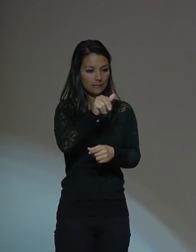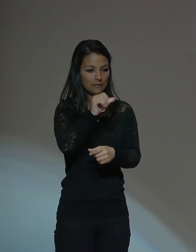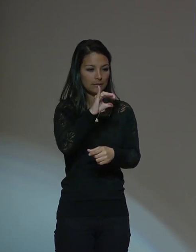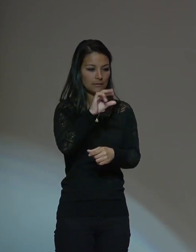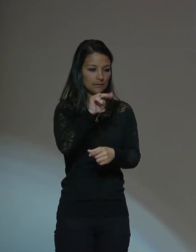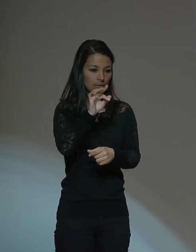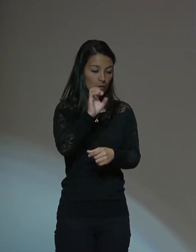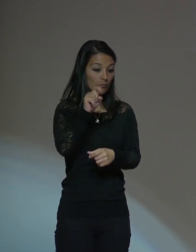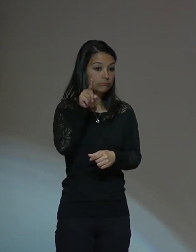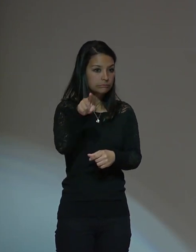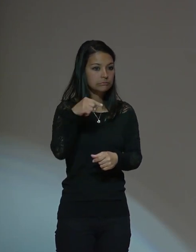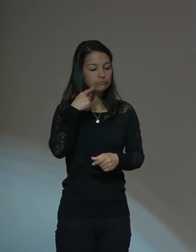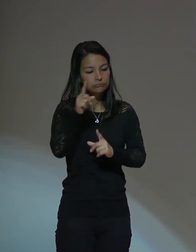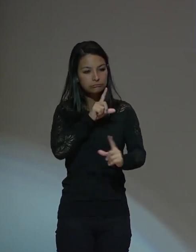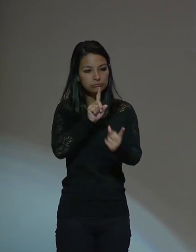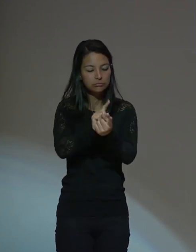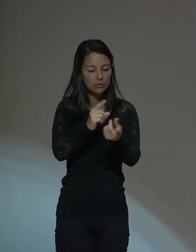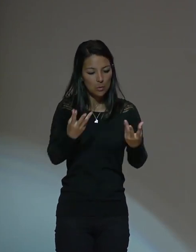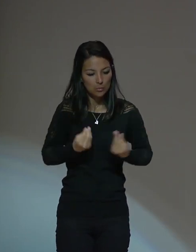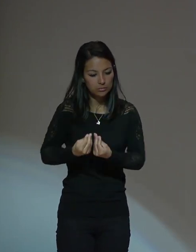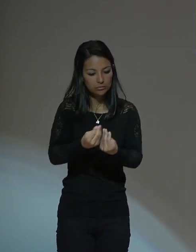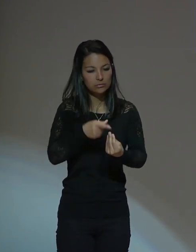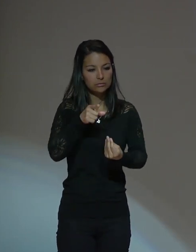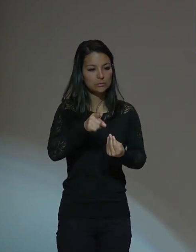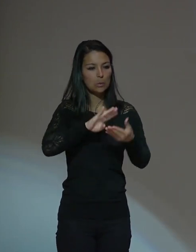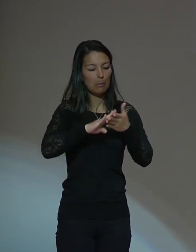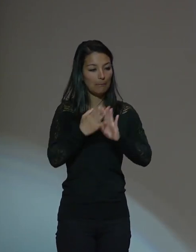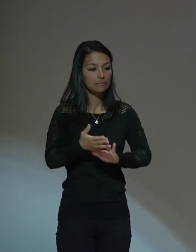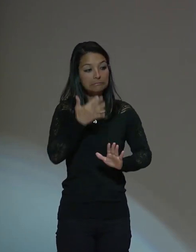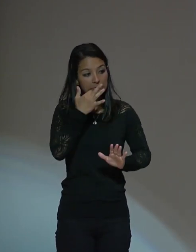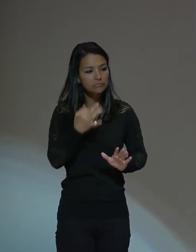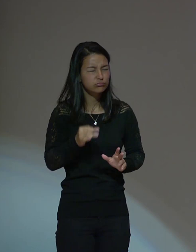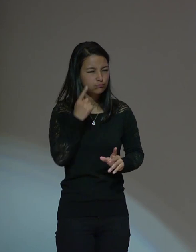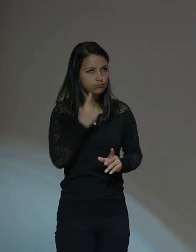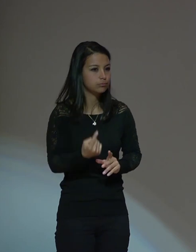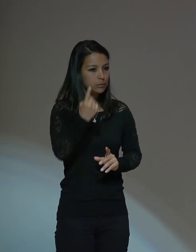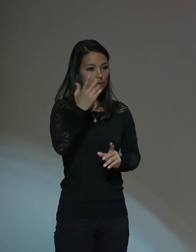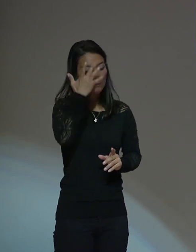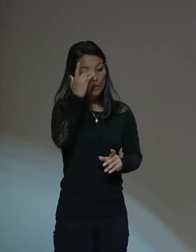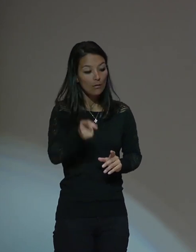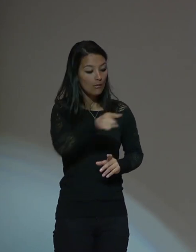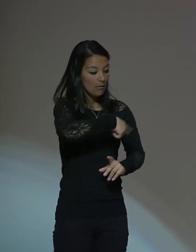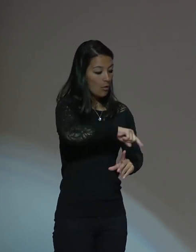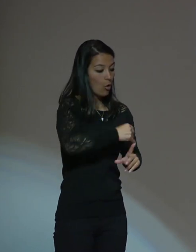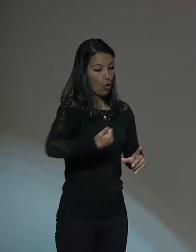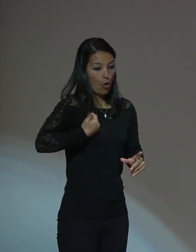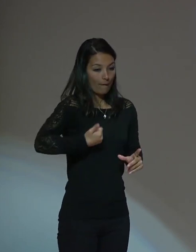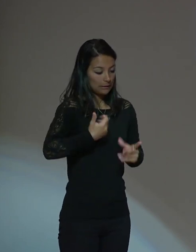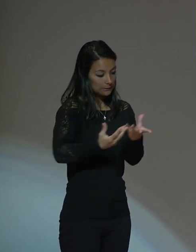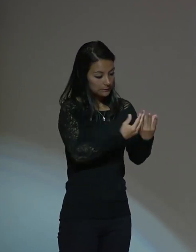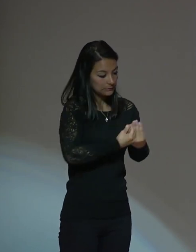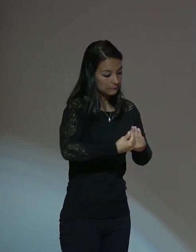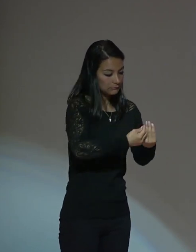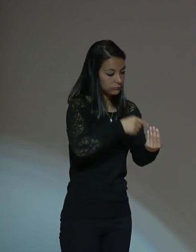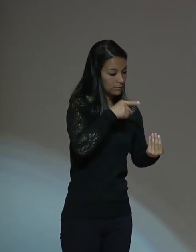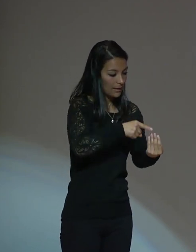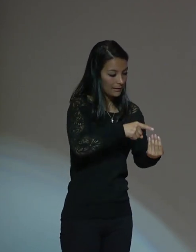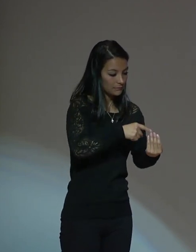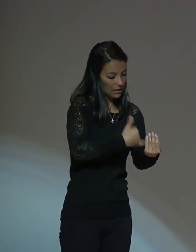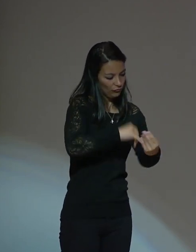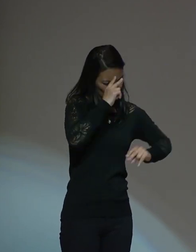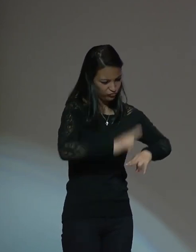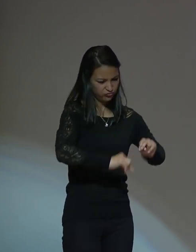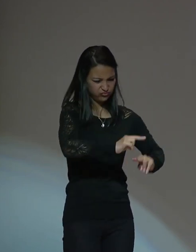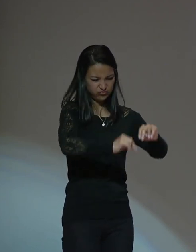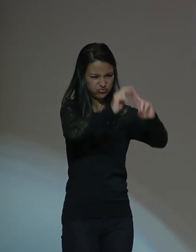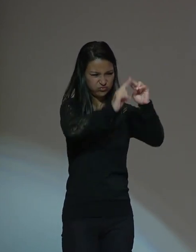único, porque realmente desde los jóvenes se creó este museo,